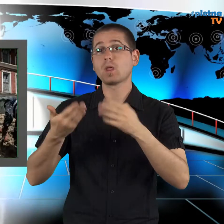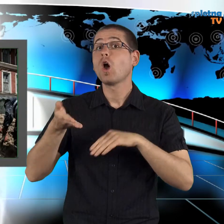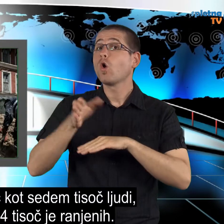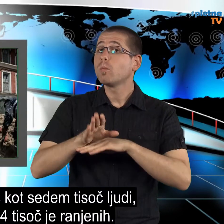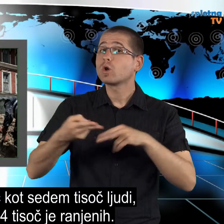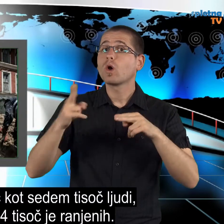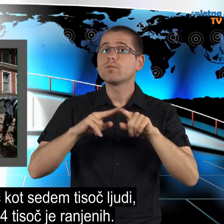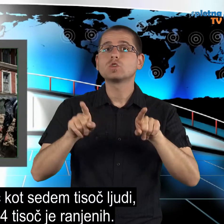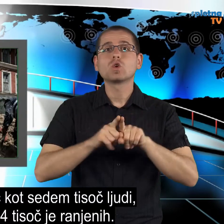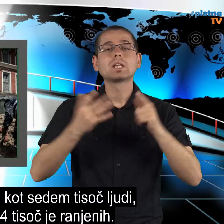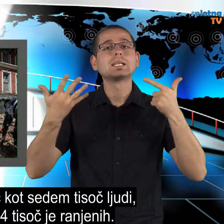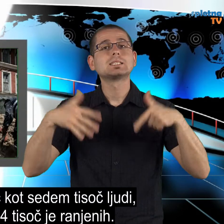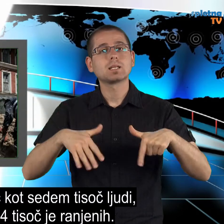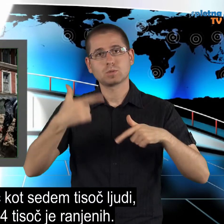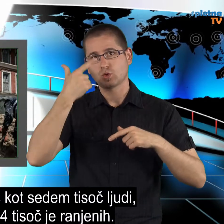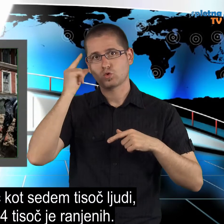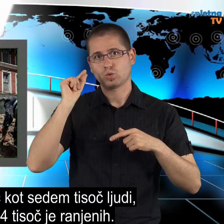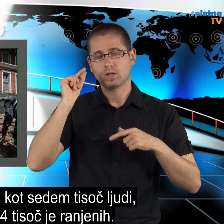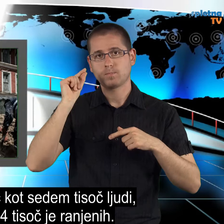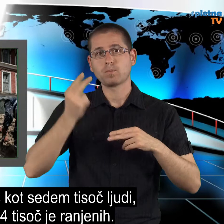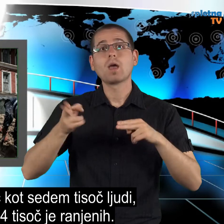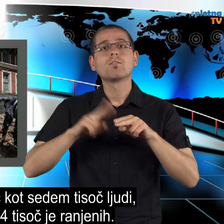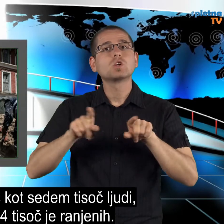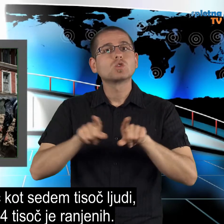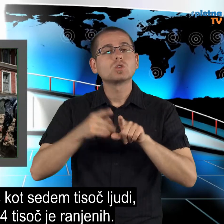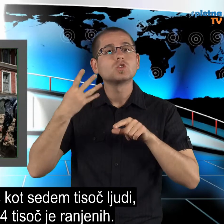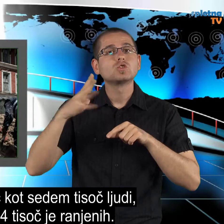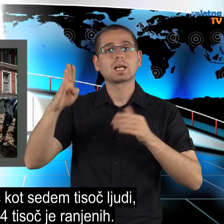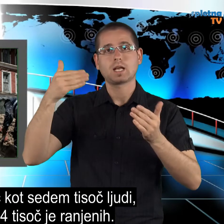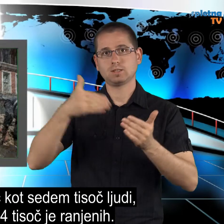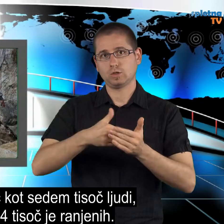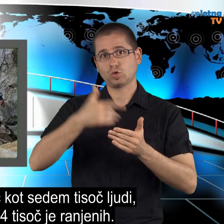Umrlo je več kot 7 tisoč ljudi, več kot 14 tisoč je ranjenih.